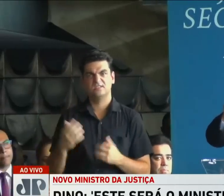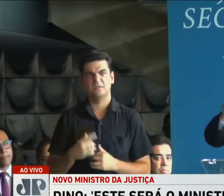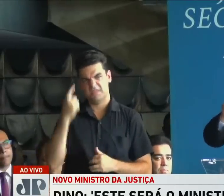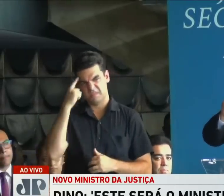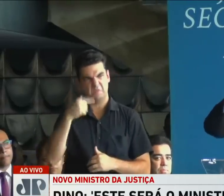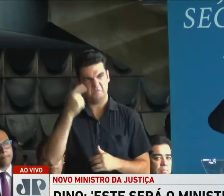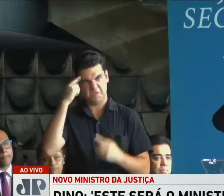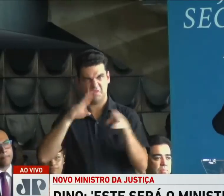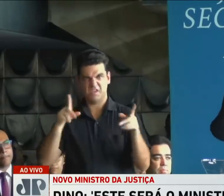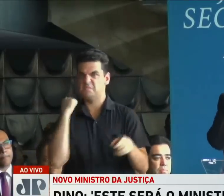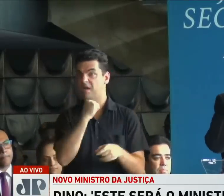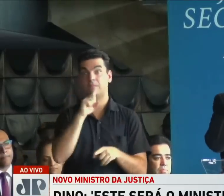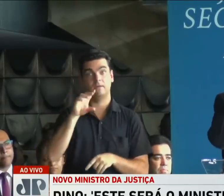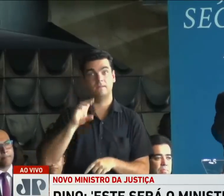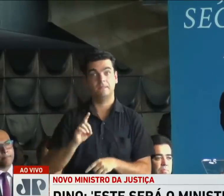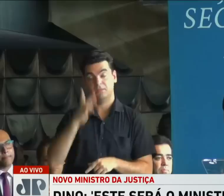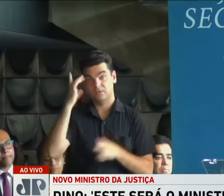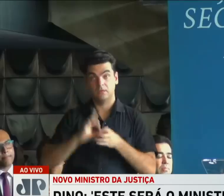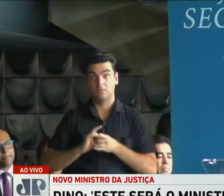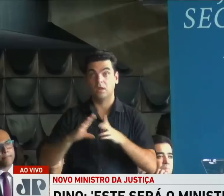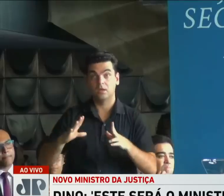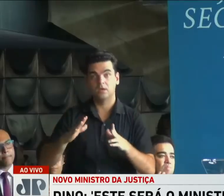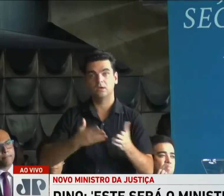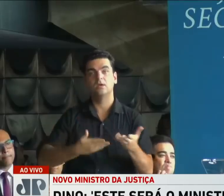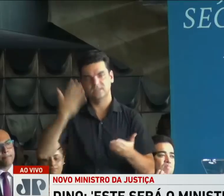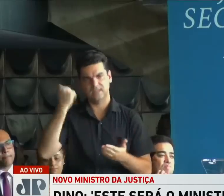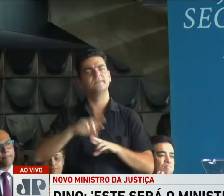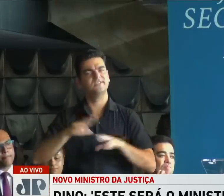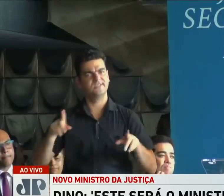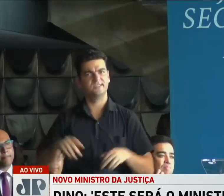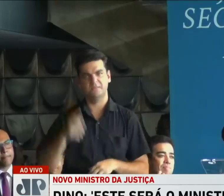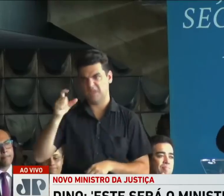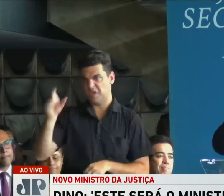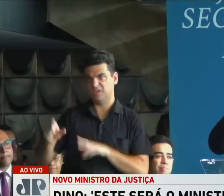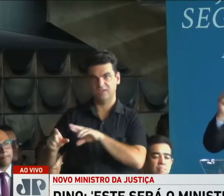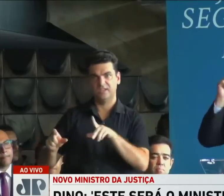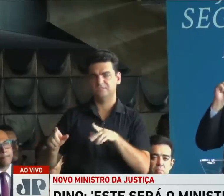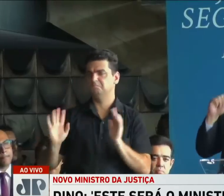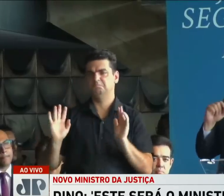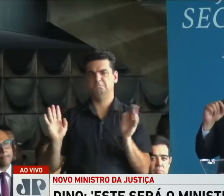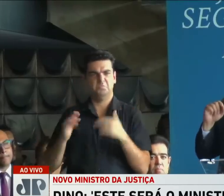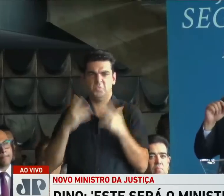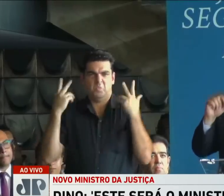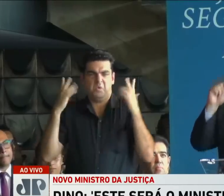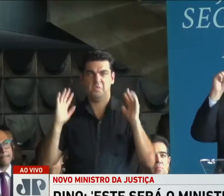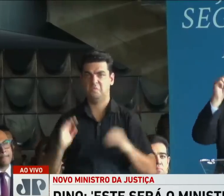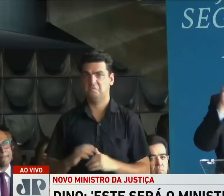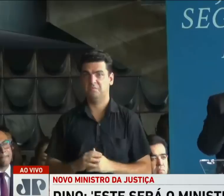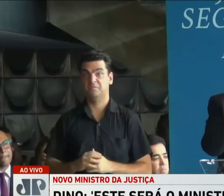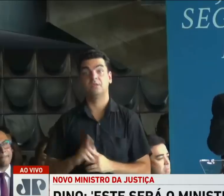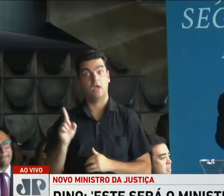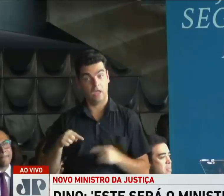pensa diferente. Os democratas sabem que a diferença não é apenas tolerável, os